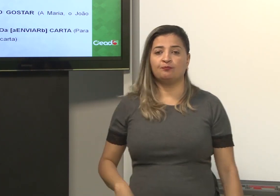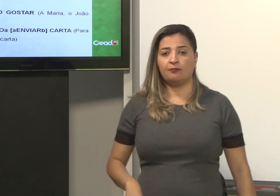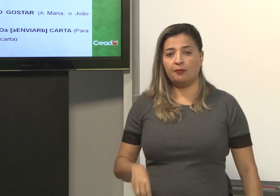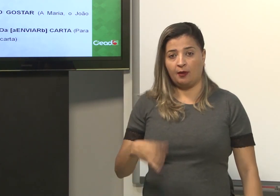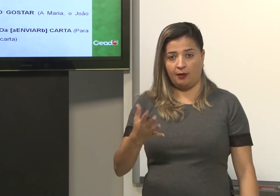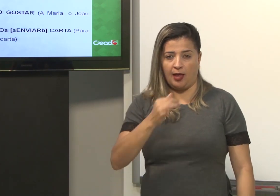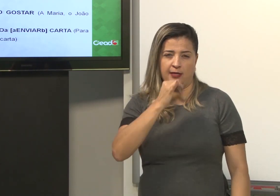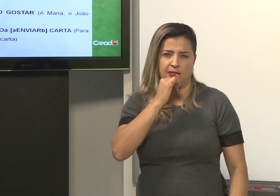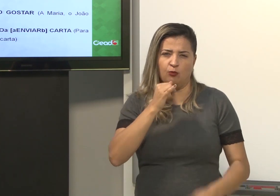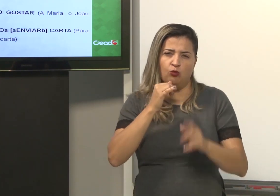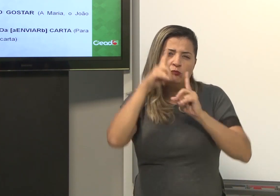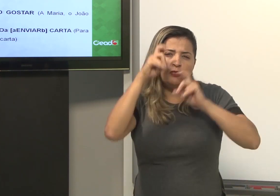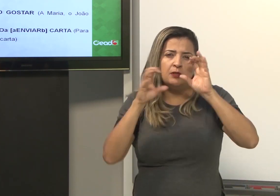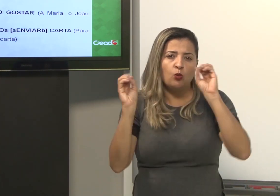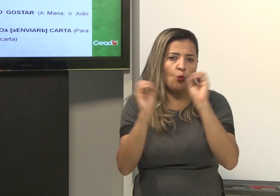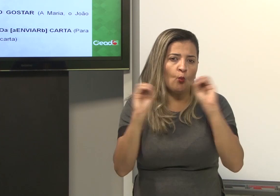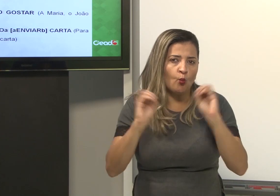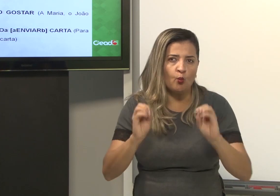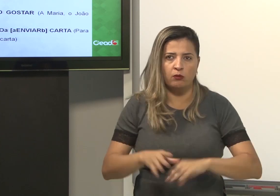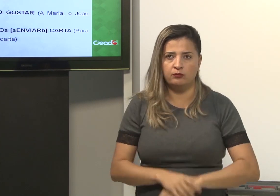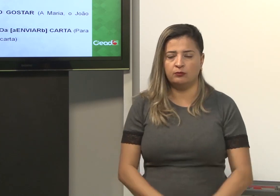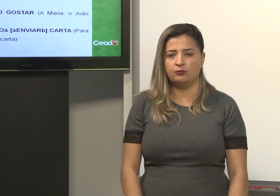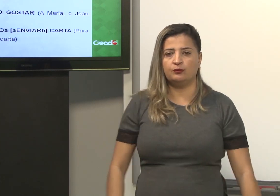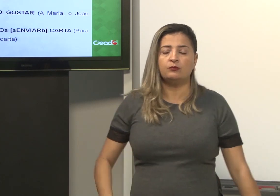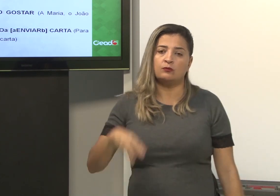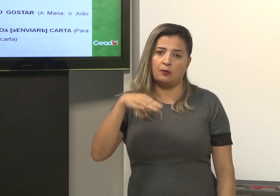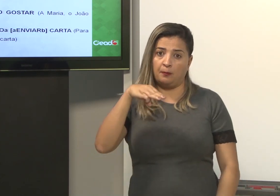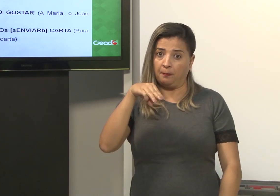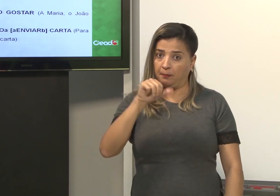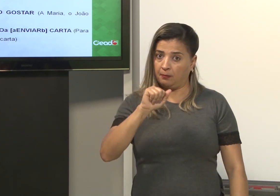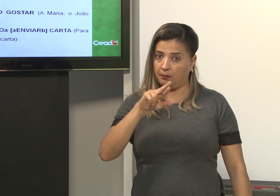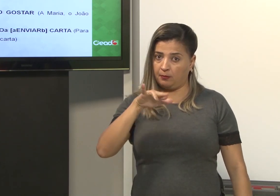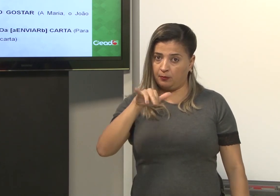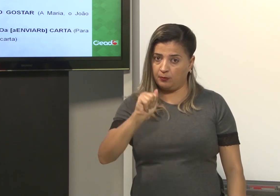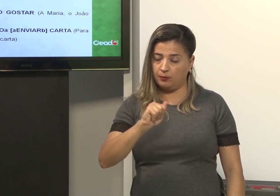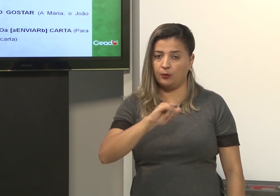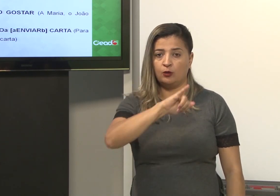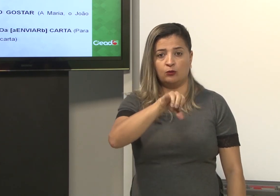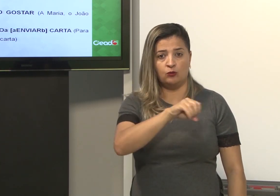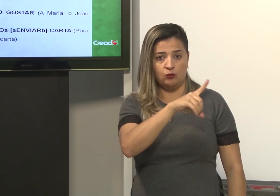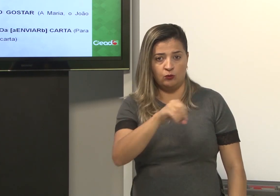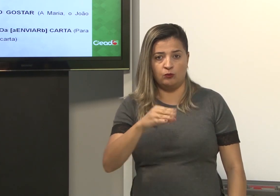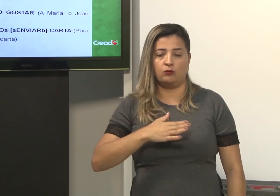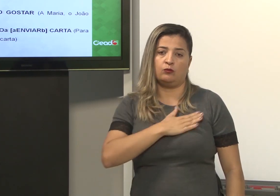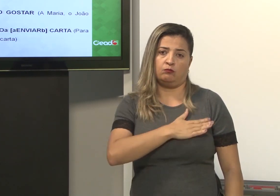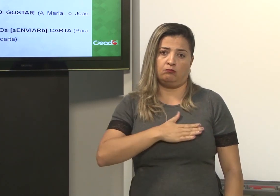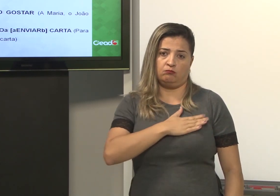Por exemplo, não, sem expressão. Maria, João, gosta.